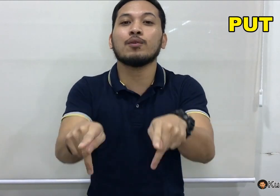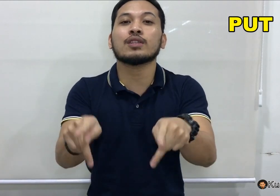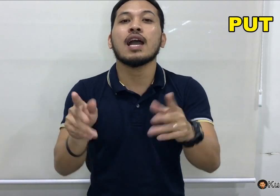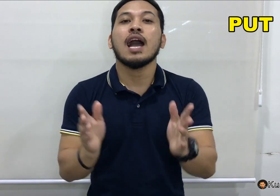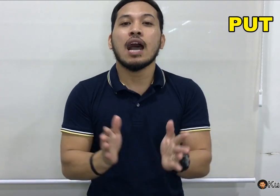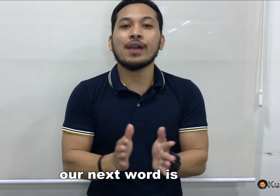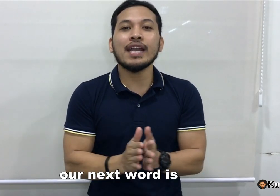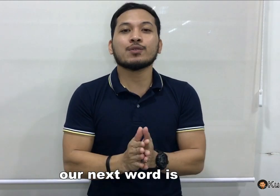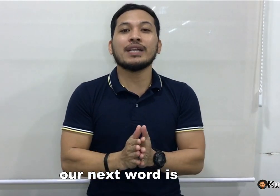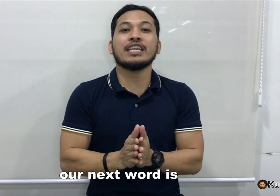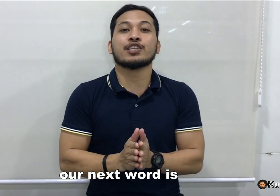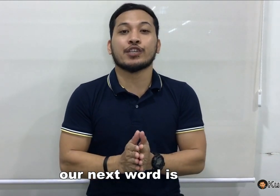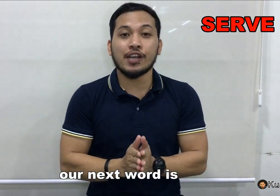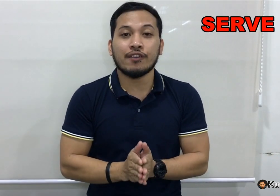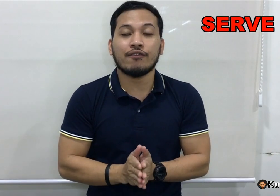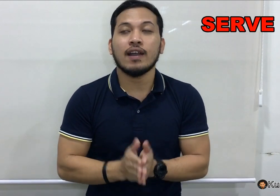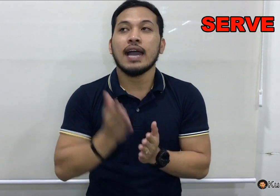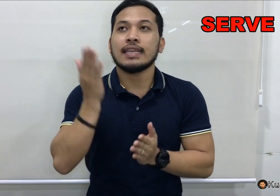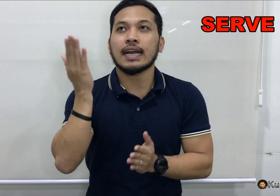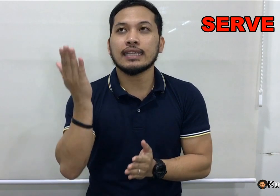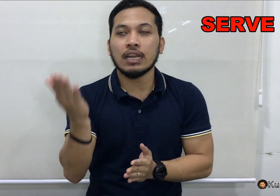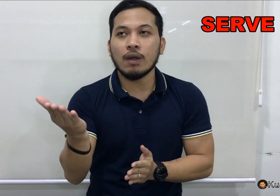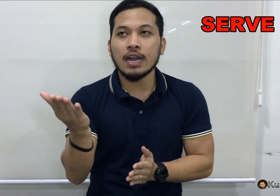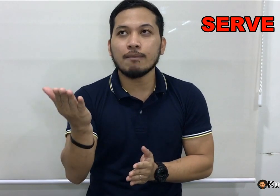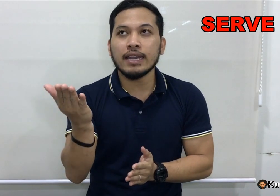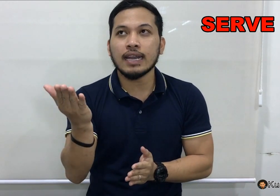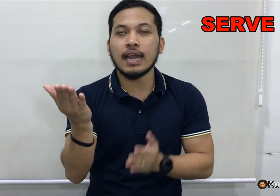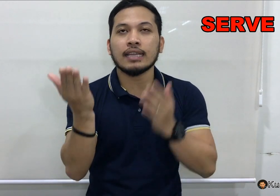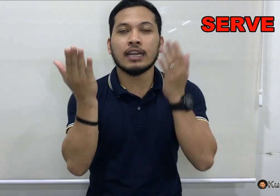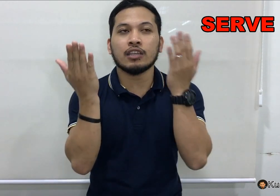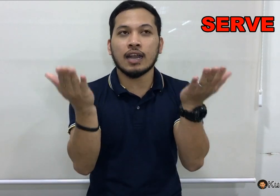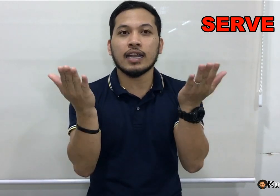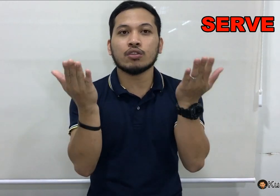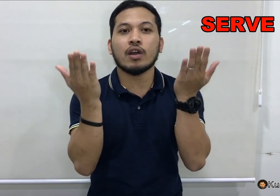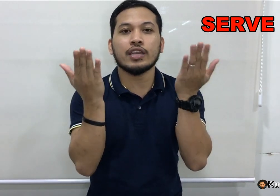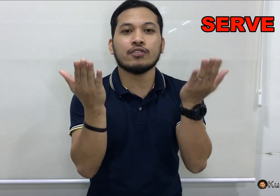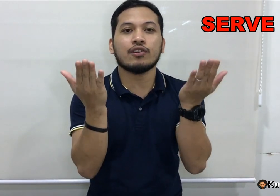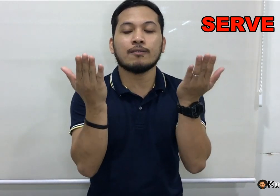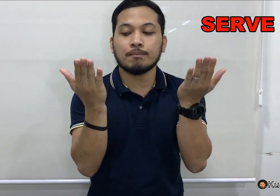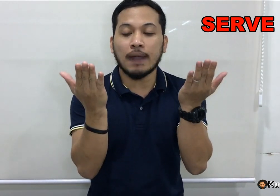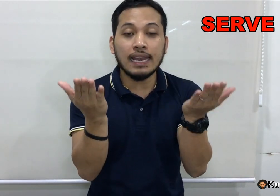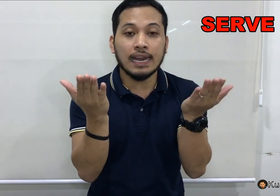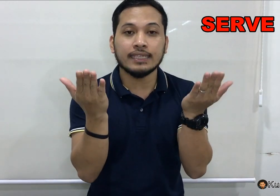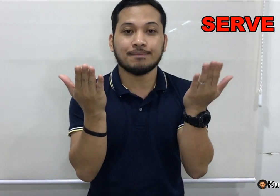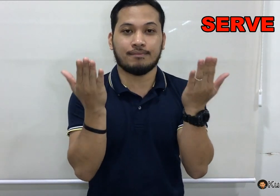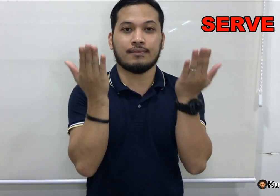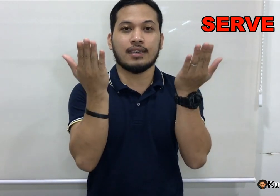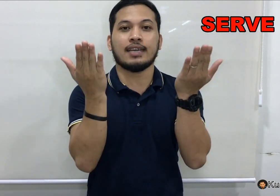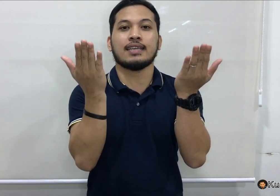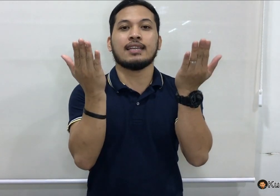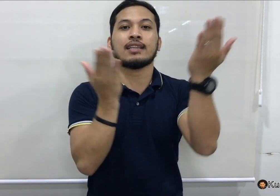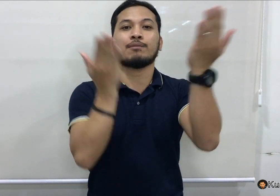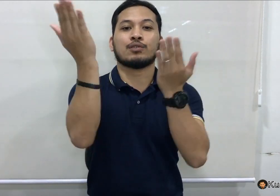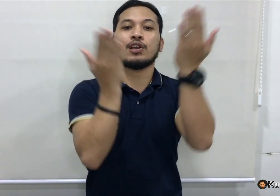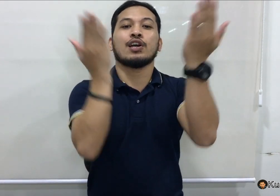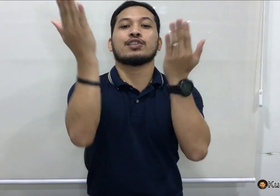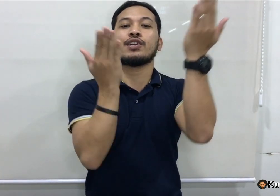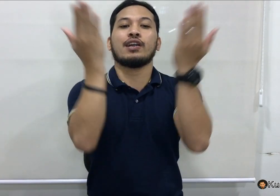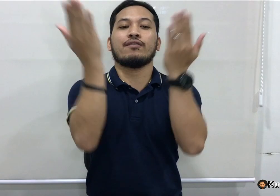Put. Our next word is, serve. Naka dalawang kamay ka lang. Nakaganto ang inyong palat. Ganyan. Tapos, serve.